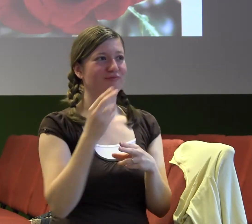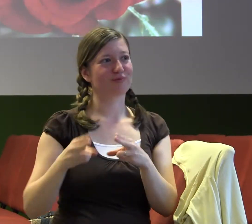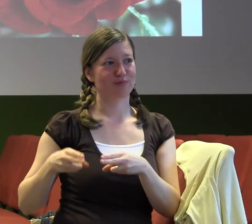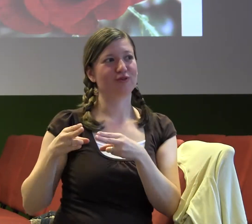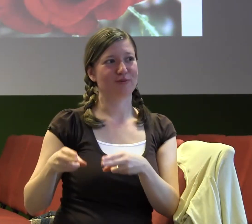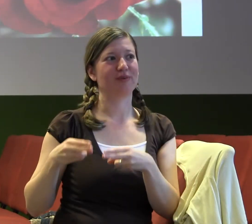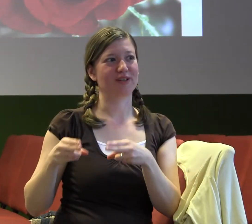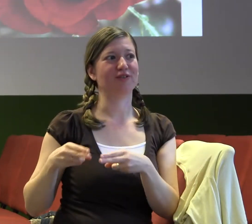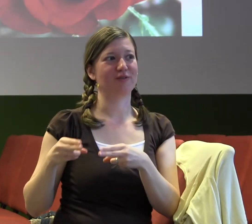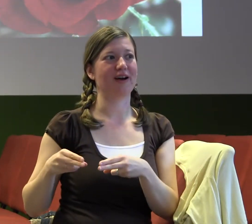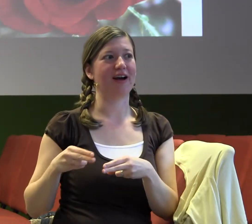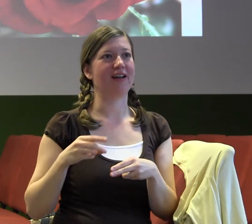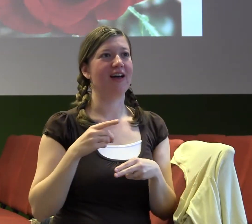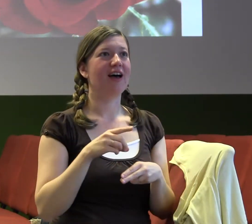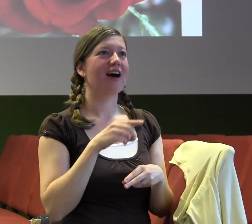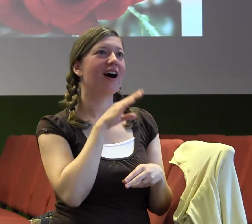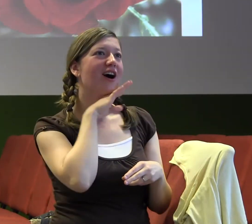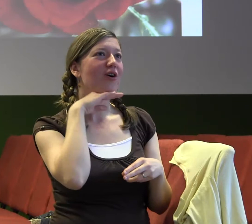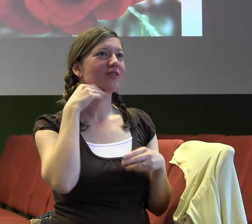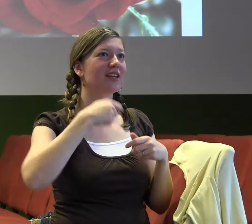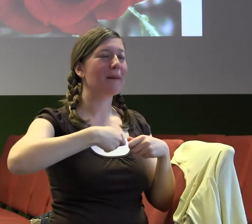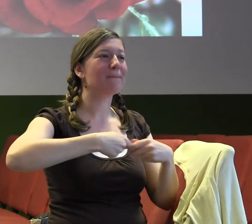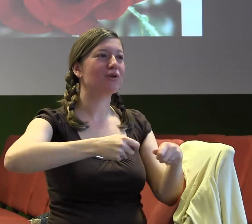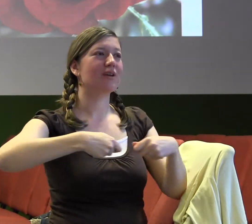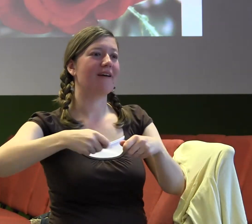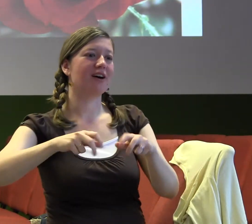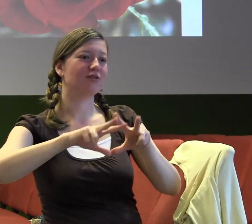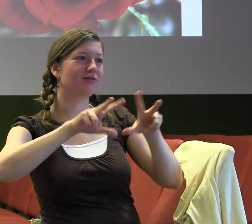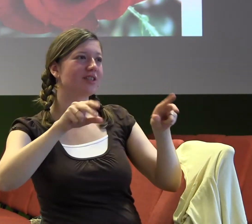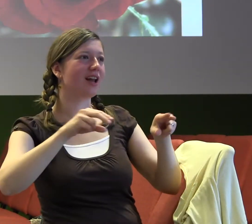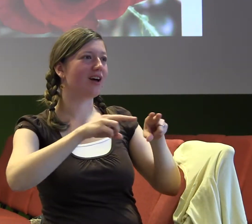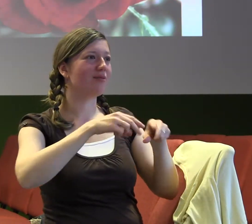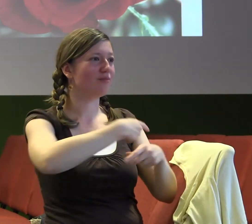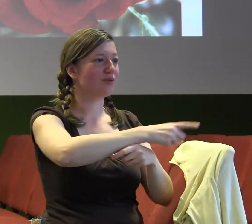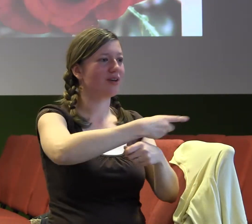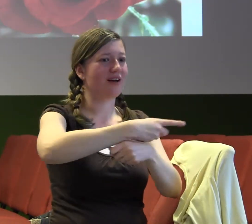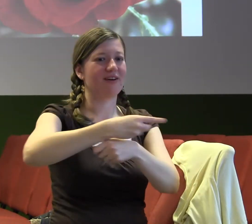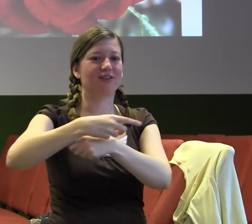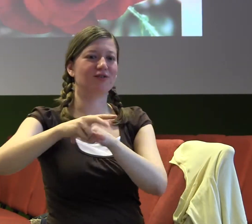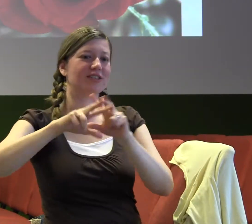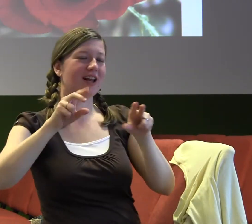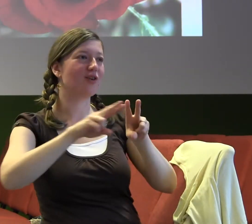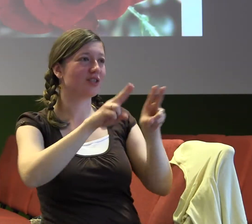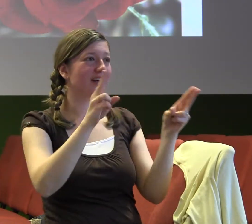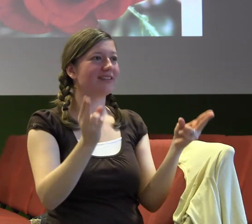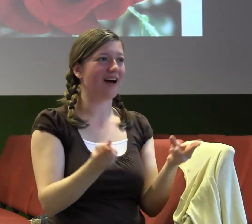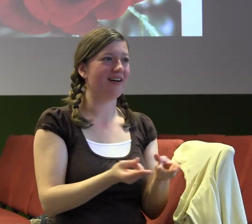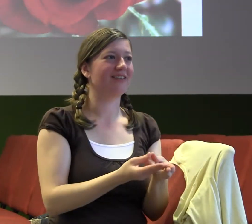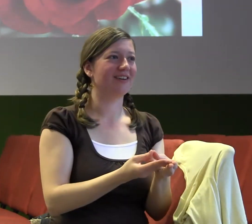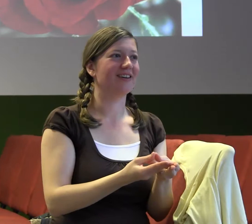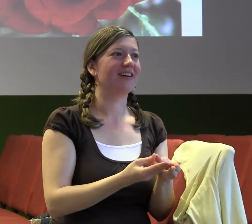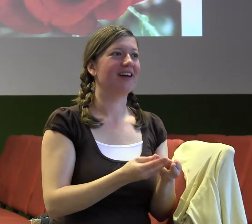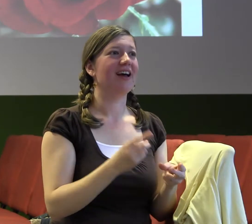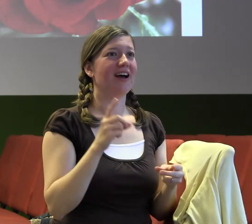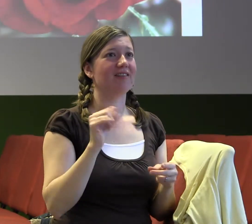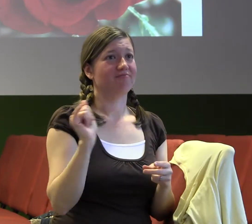těch růží a ptám se, jak mám které růže pěstovat, co je pro který typ růží dobré a modlím se za to, jak mám prostě svoje růži